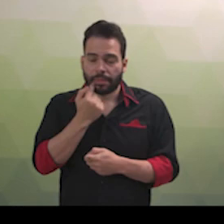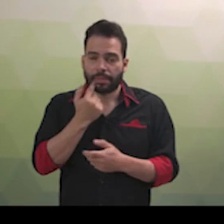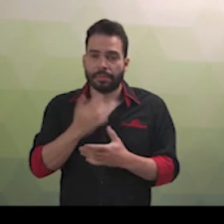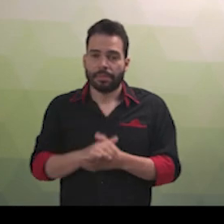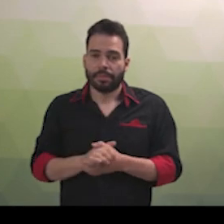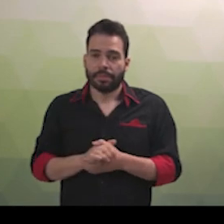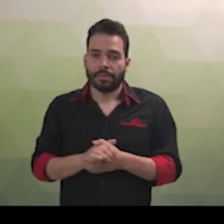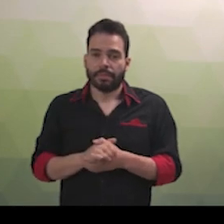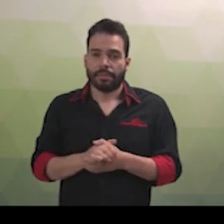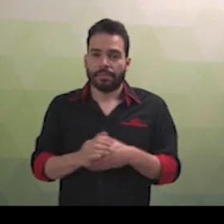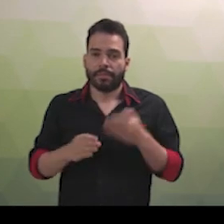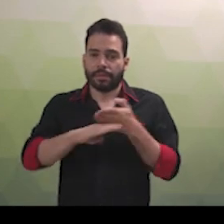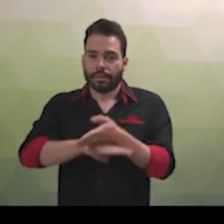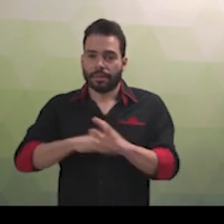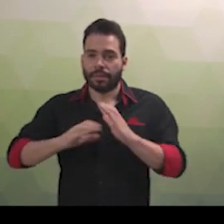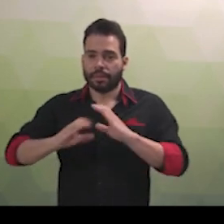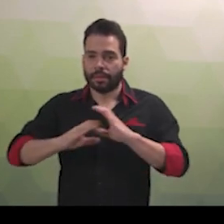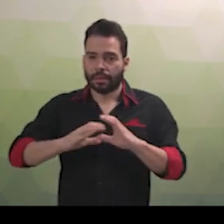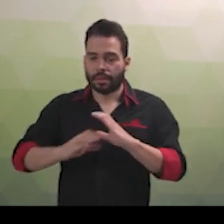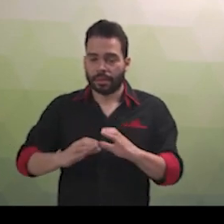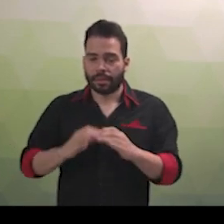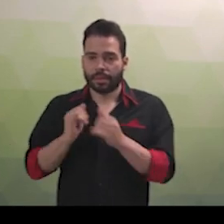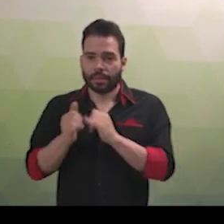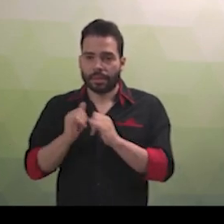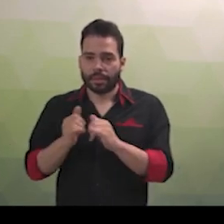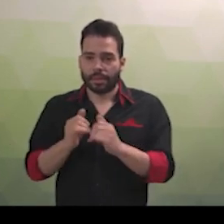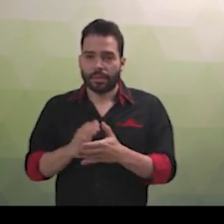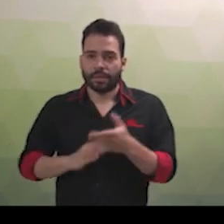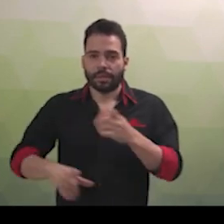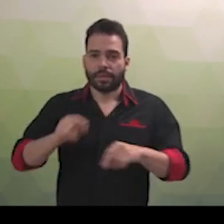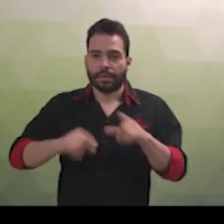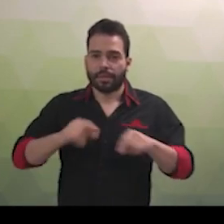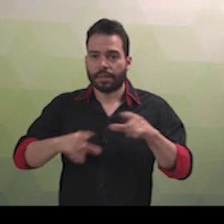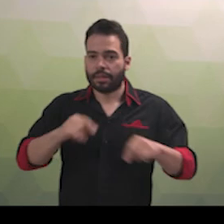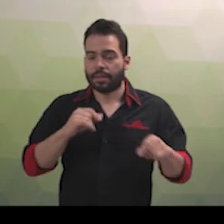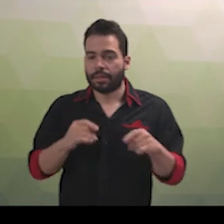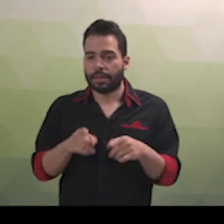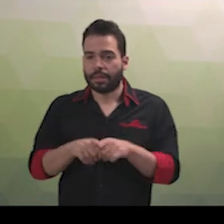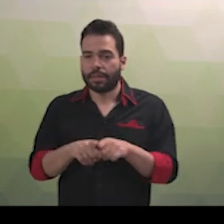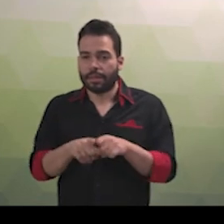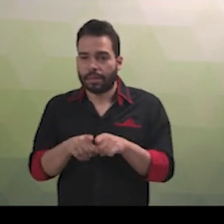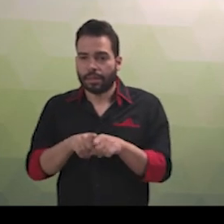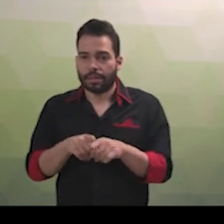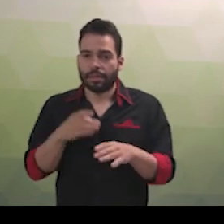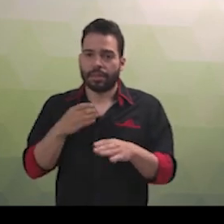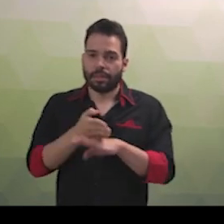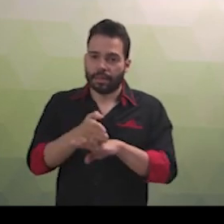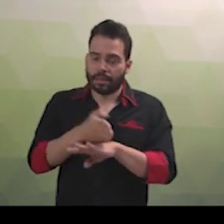atividades e nos conteúdos curriculares desenvolvidos em todos os níveis, etapas e modalidades de educação,